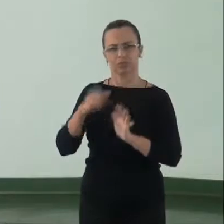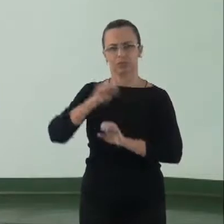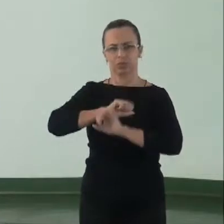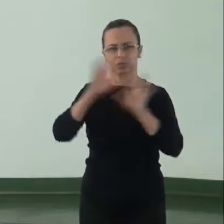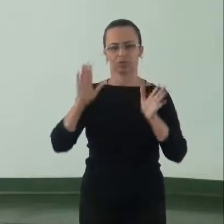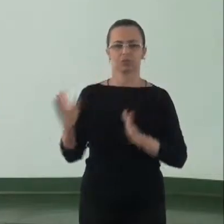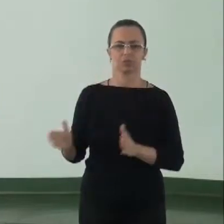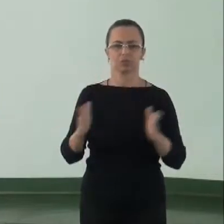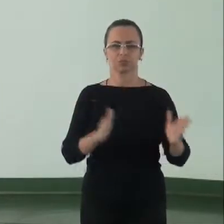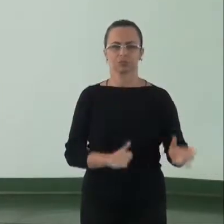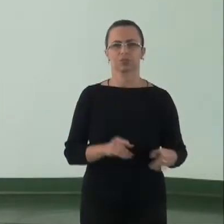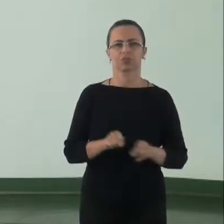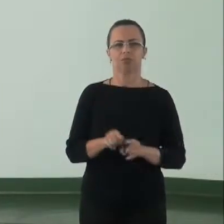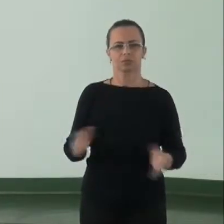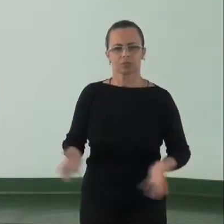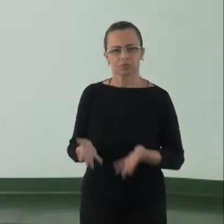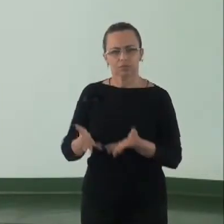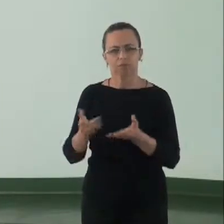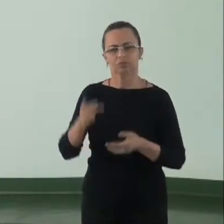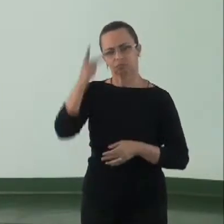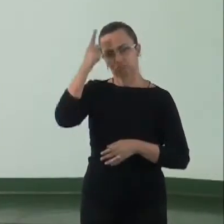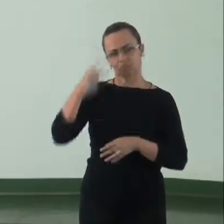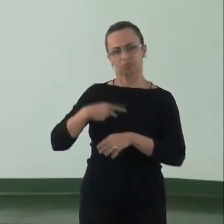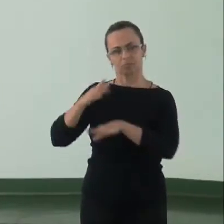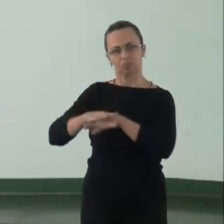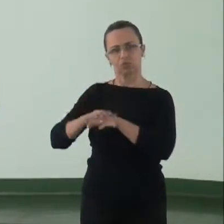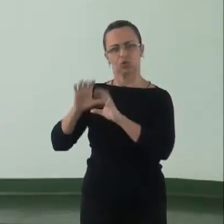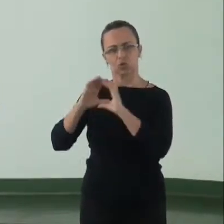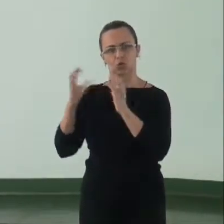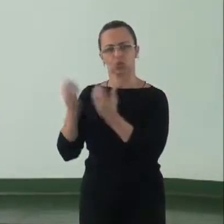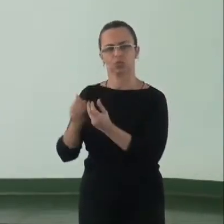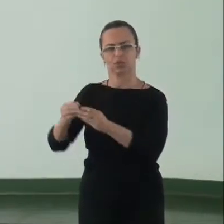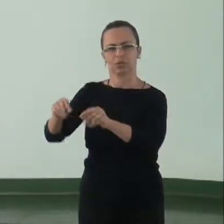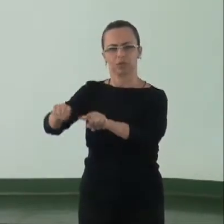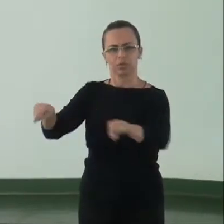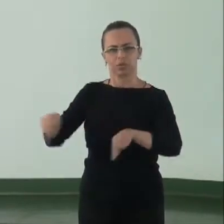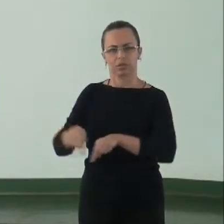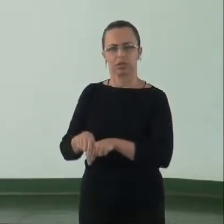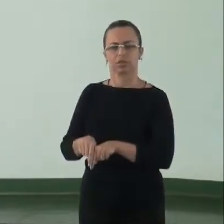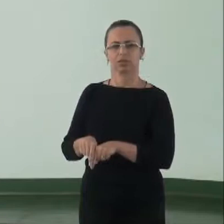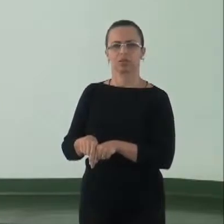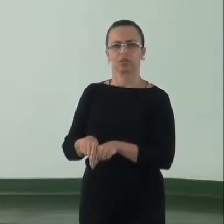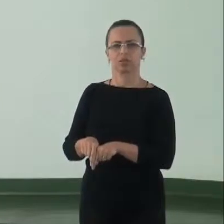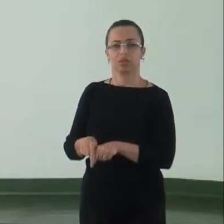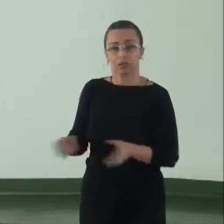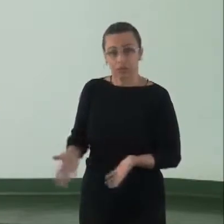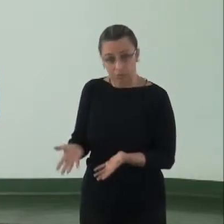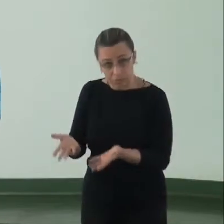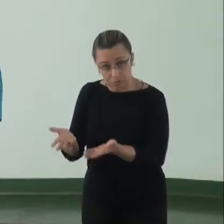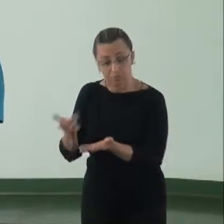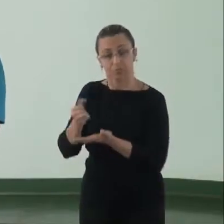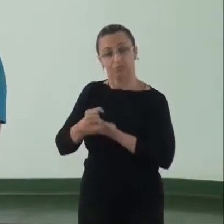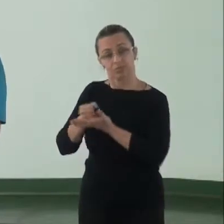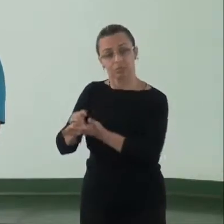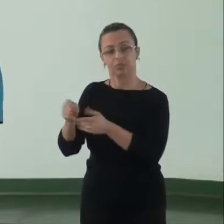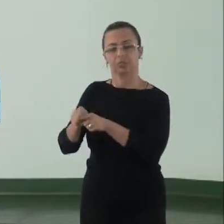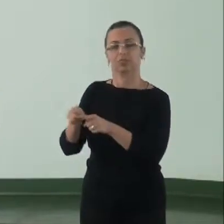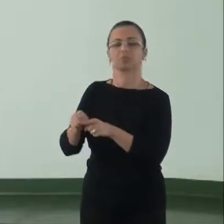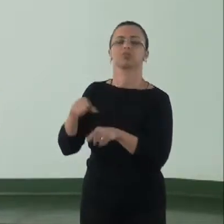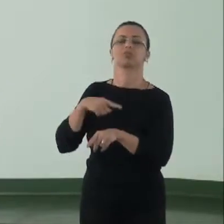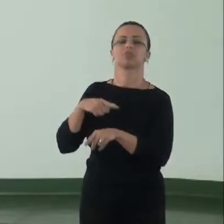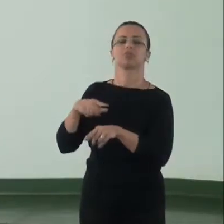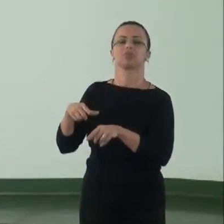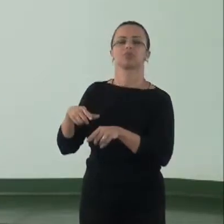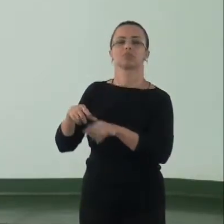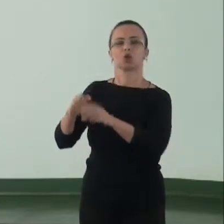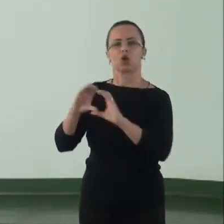estímulo à autodeterminação de comunidades, territórios, estímulo e apoio à autodeterminação de comunidades,